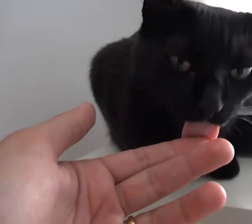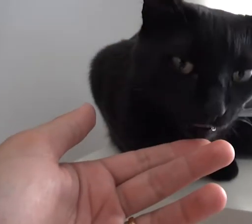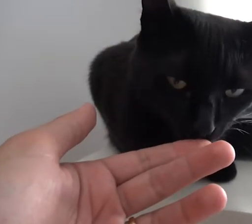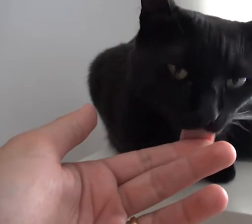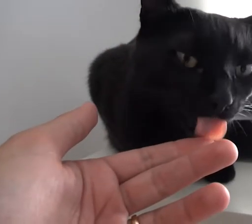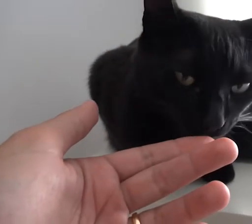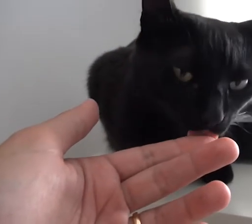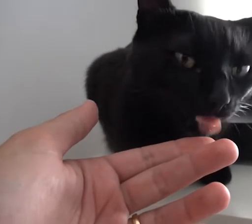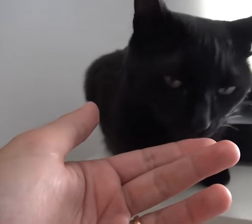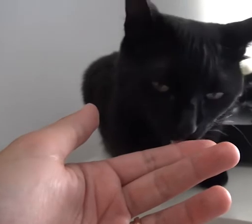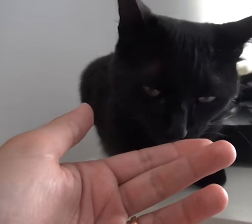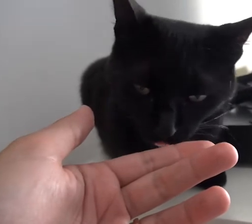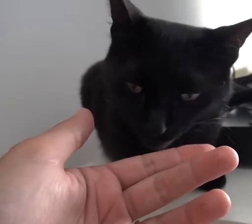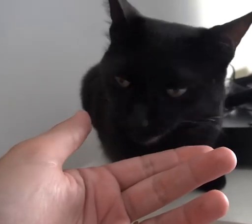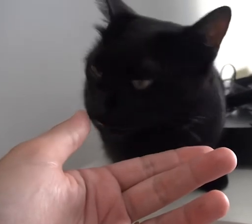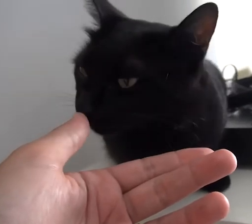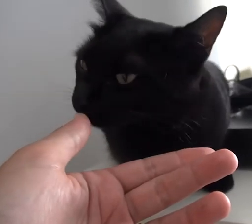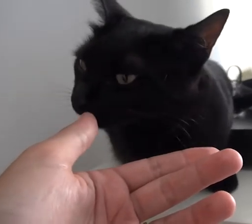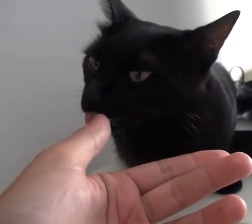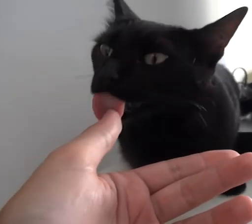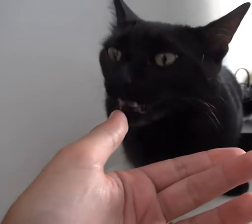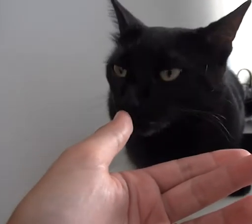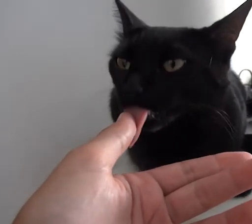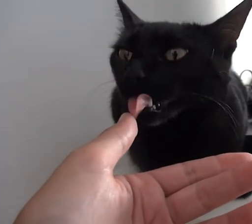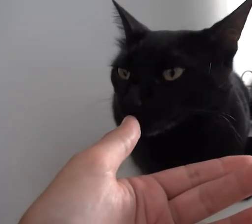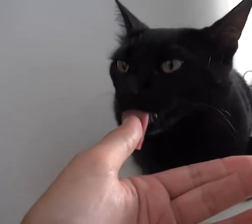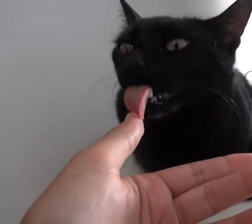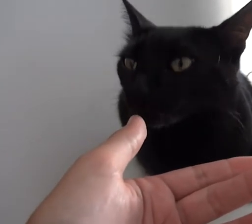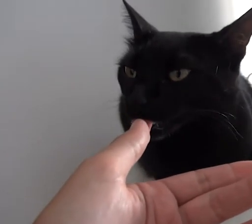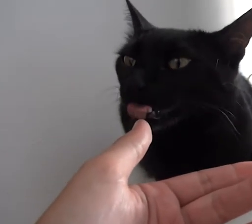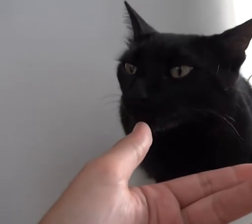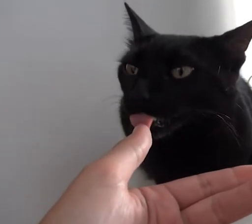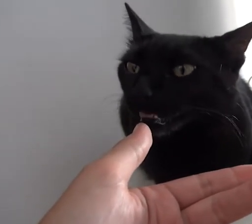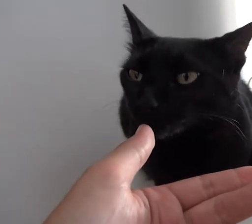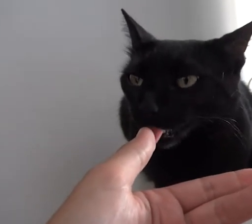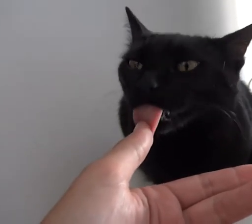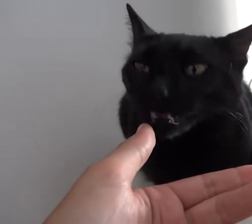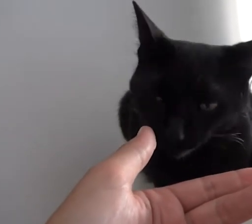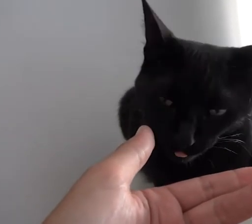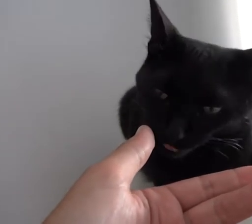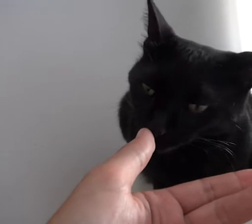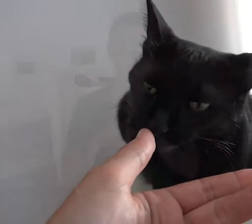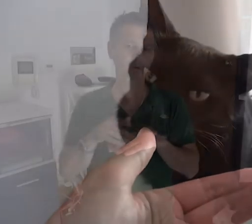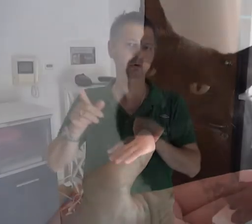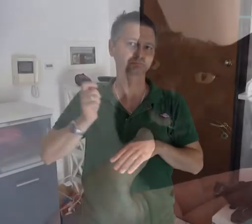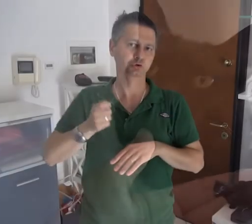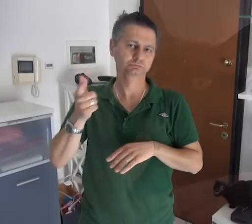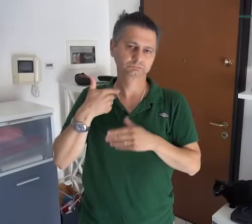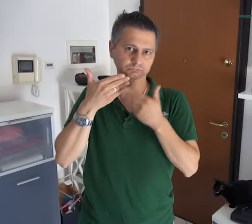Diciamo che la parte divertente di questa storia è che il gatto ci ha salvato e ci ha aperto la porta. Però l'altra parte importante che ci tengo a